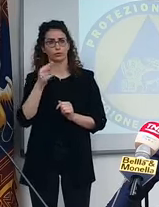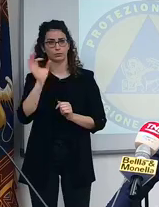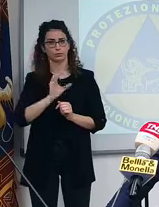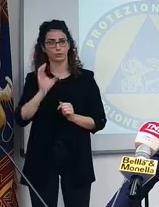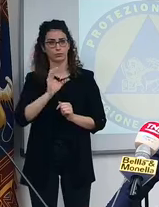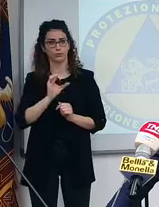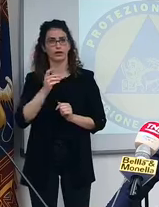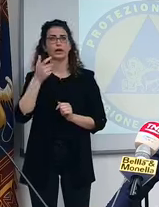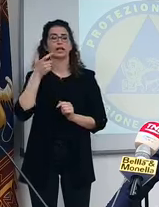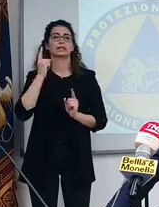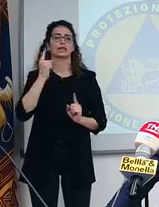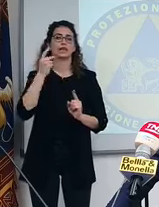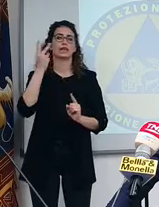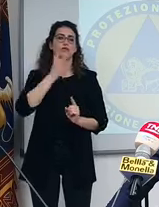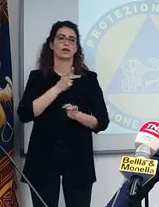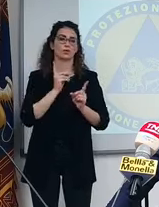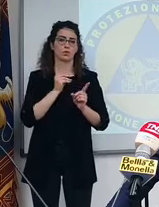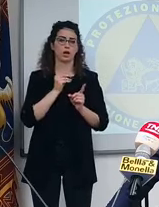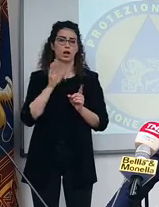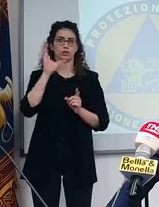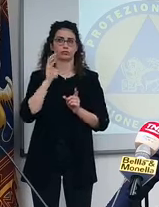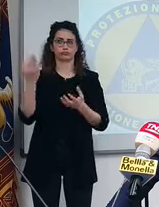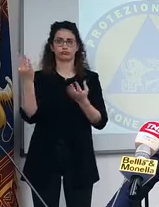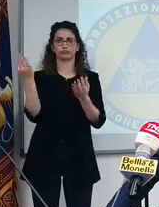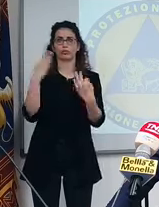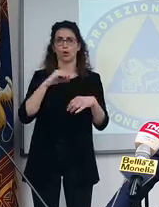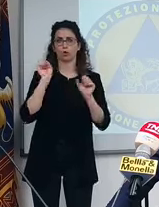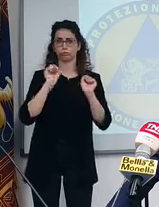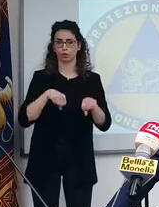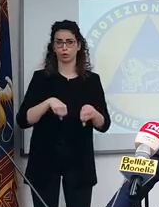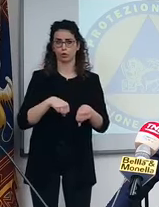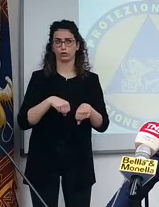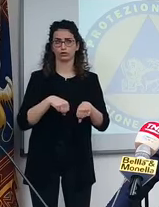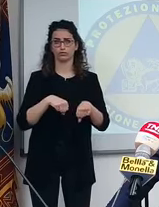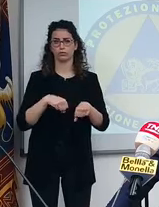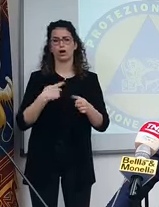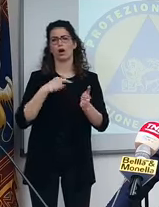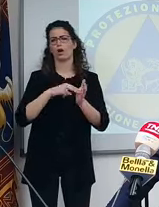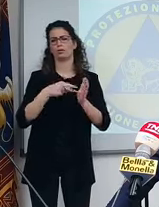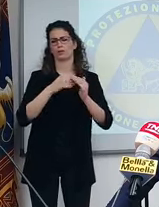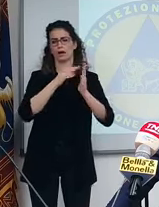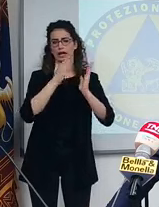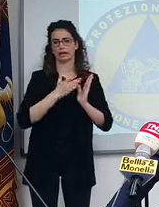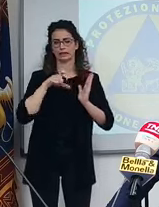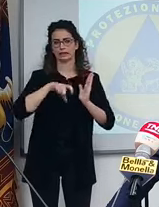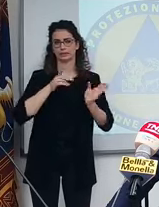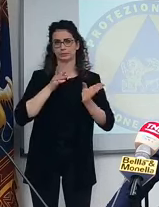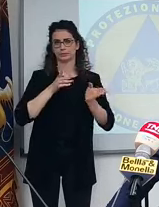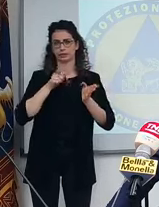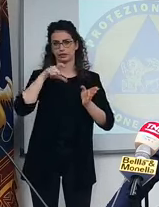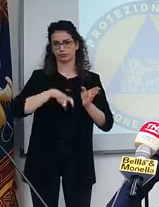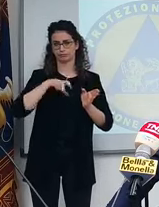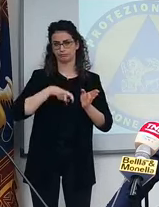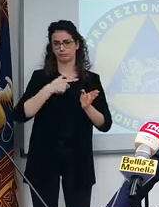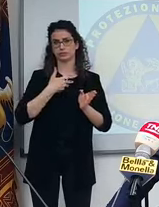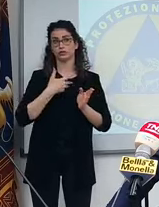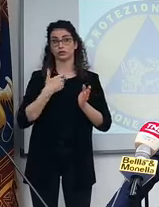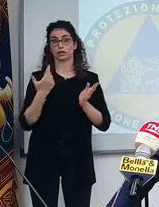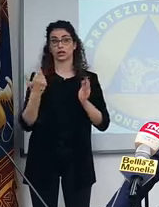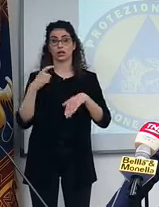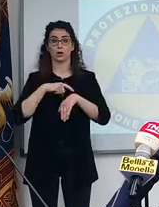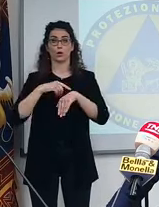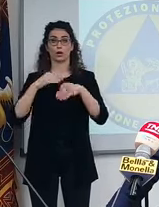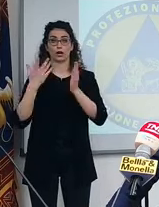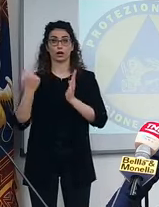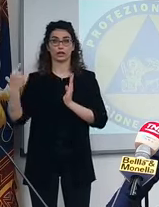vero che i turisti possono comunque venire, al di là del problema della quarantena, chiaramente se hanno un coprifuoco,